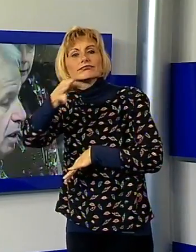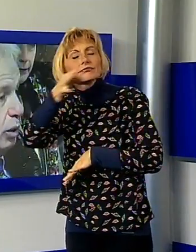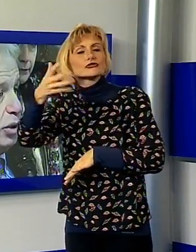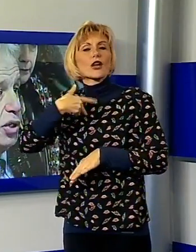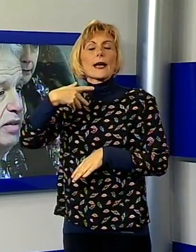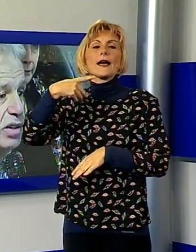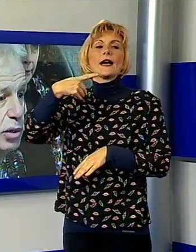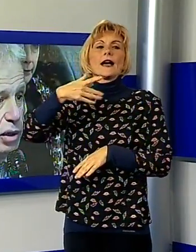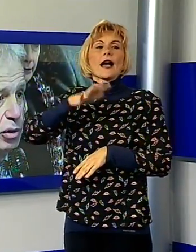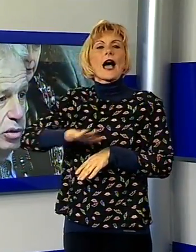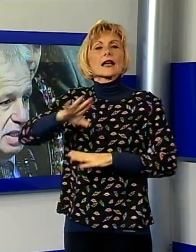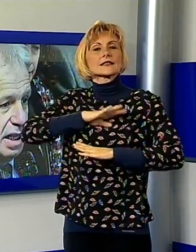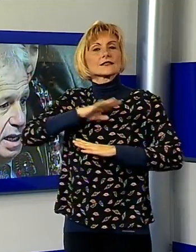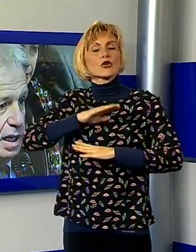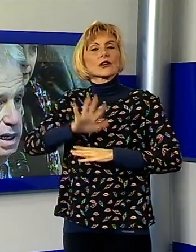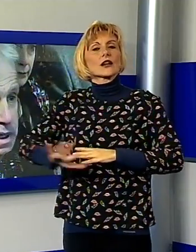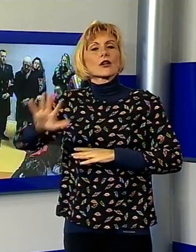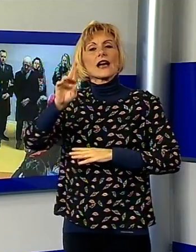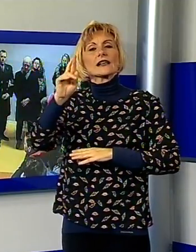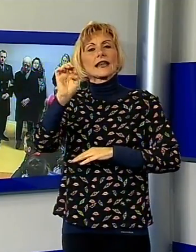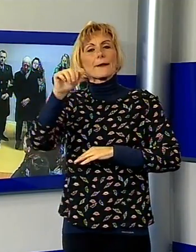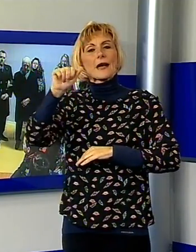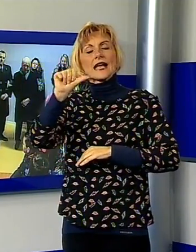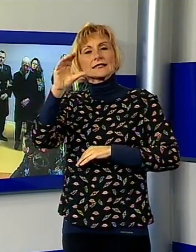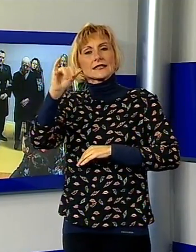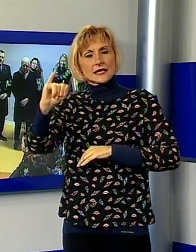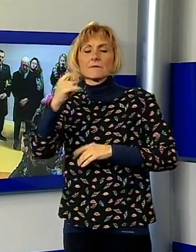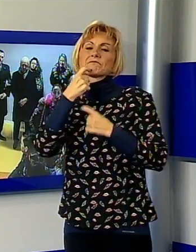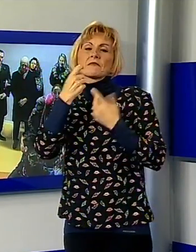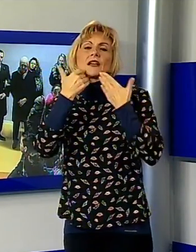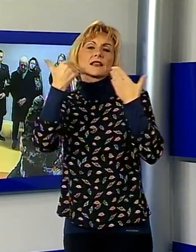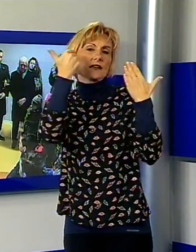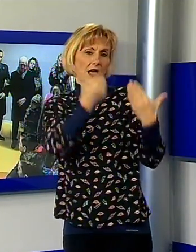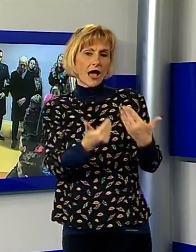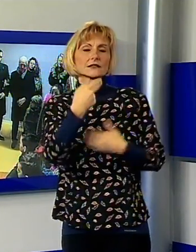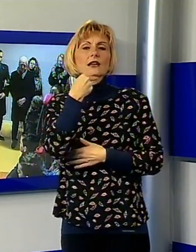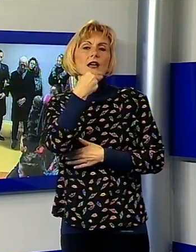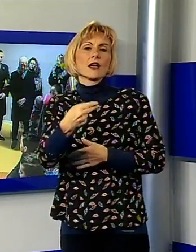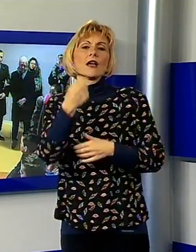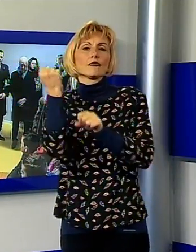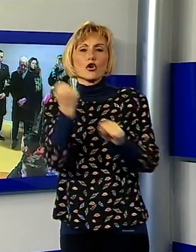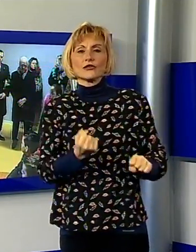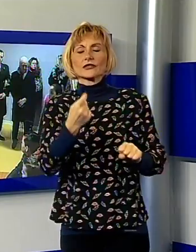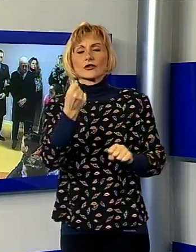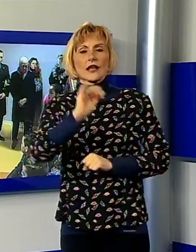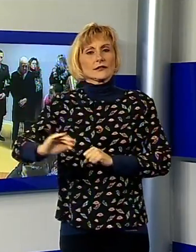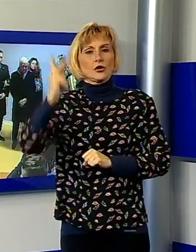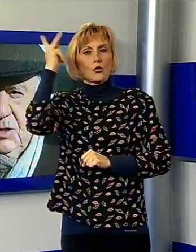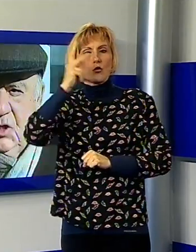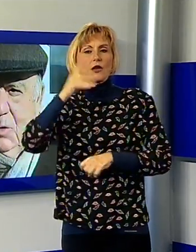Remaschi, che a nome di tutta la comunità ha ringraziato la fondazione Cassa di Risparmio di Lucca per la sensibilità dimostrata. Diciamo